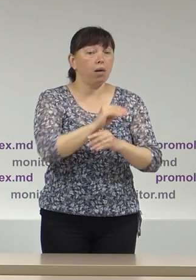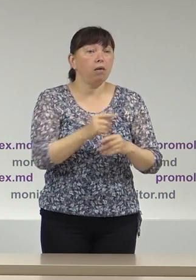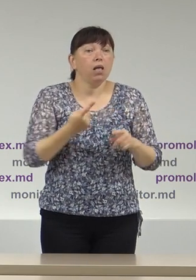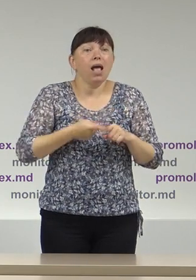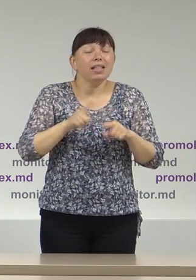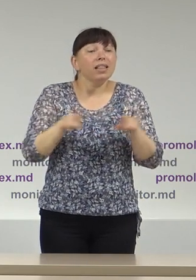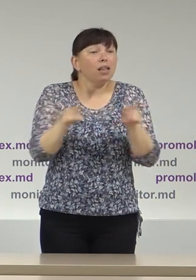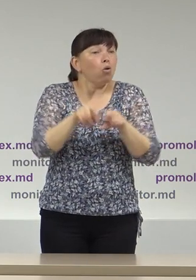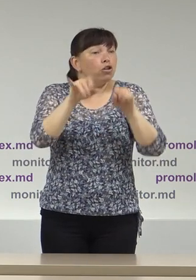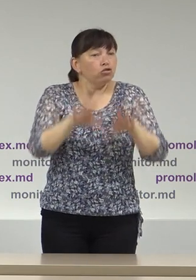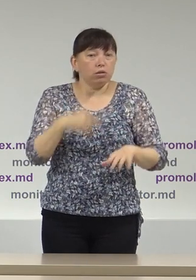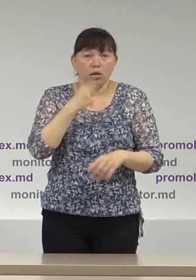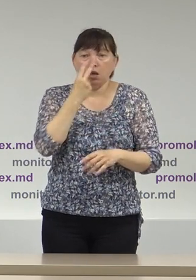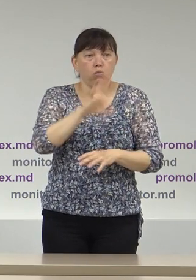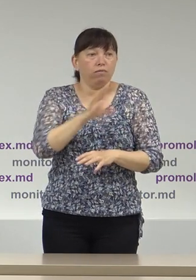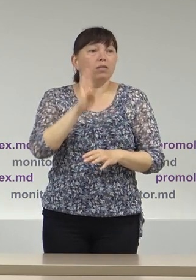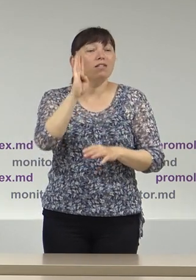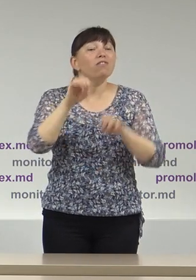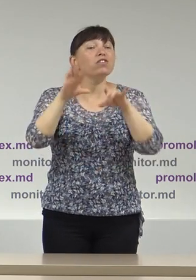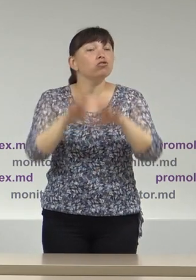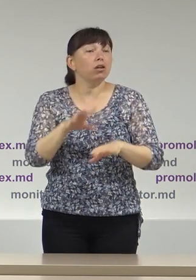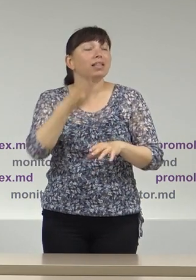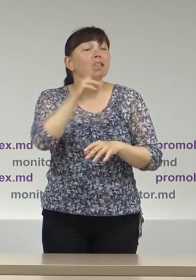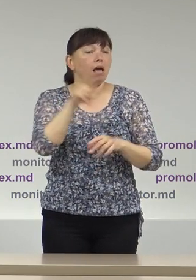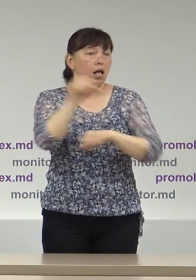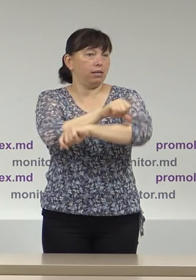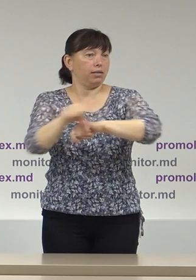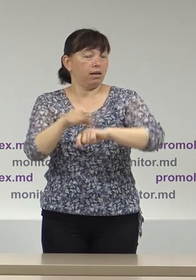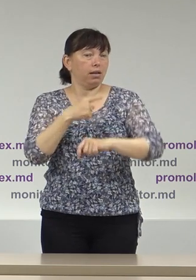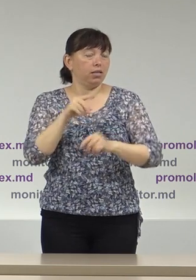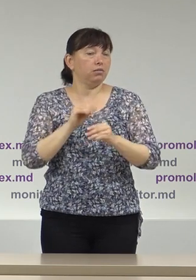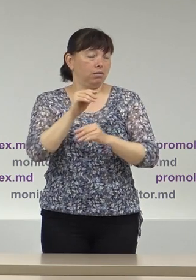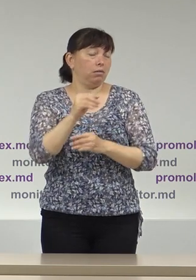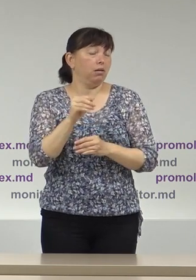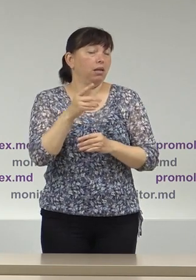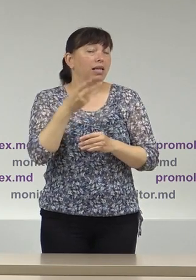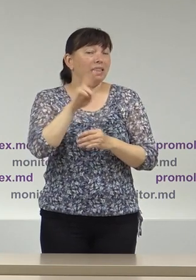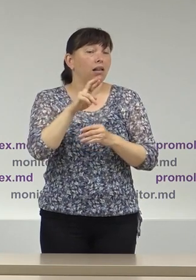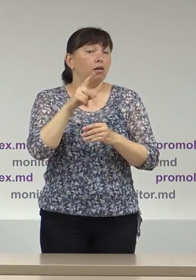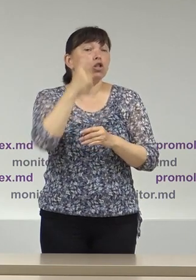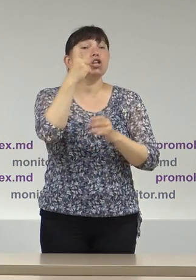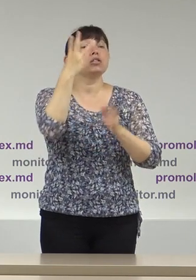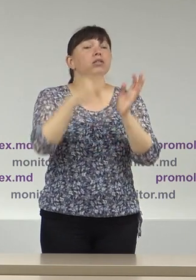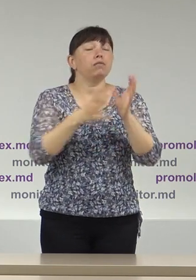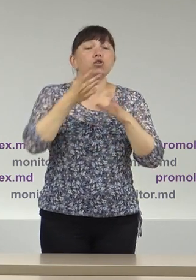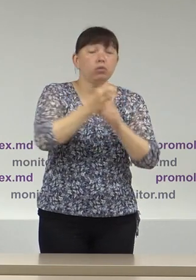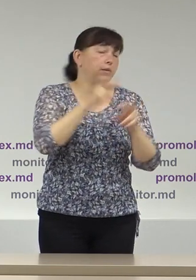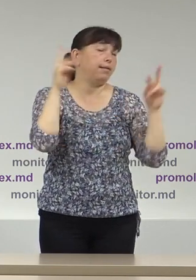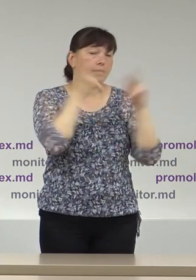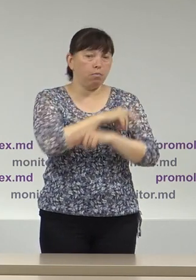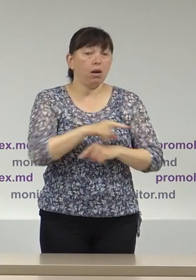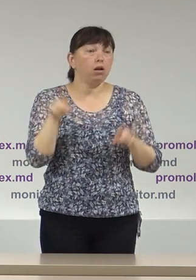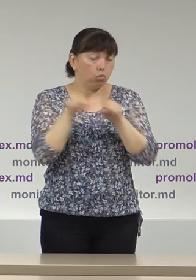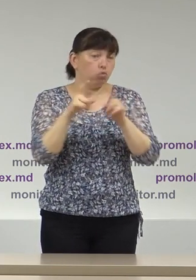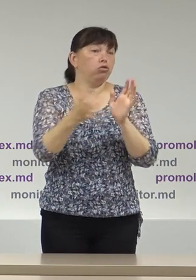regret în decizia CEC menționată anterior, 49-66, cu privire la 139 de secții de votare create.